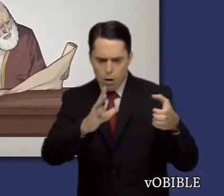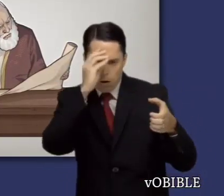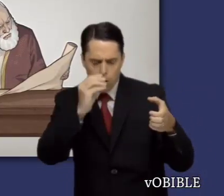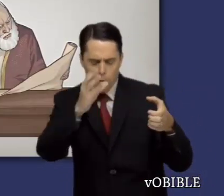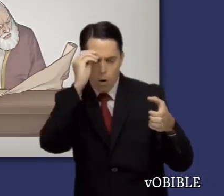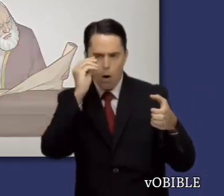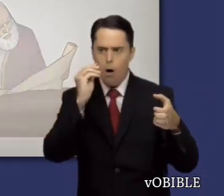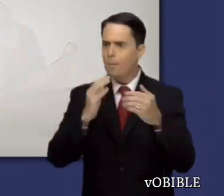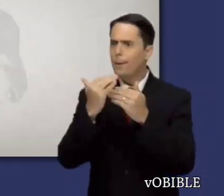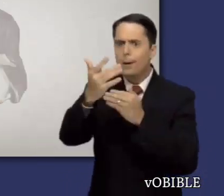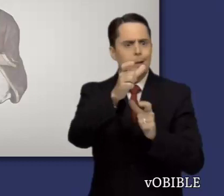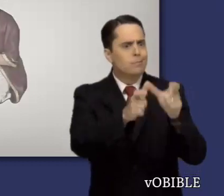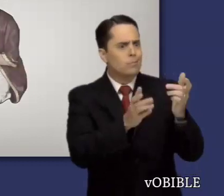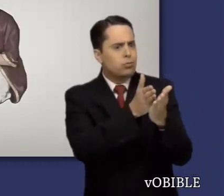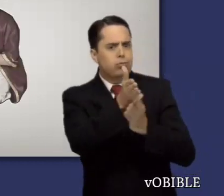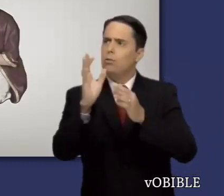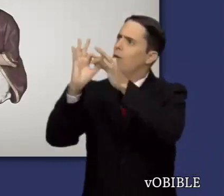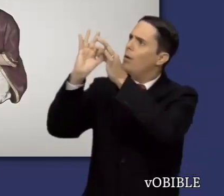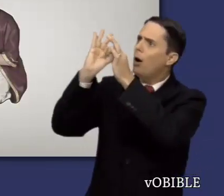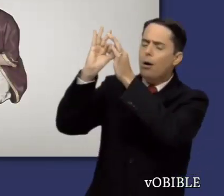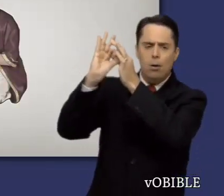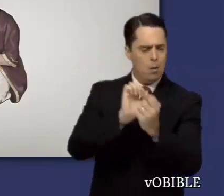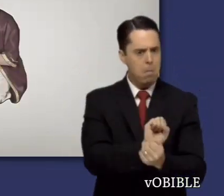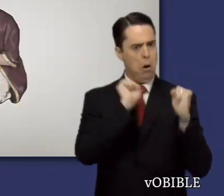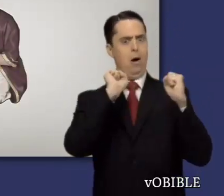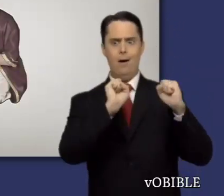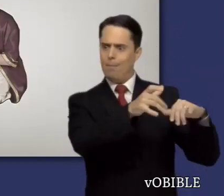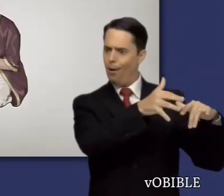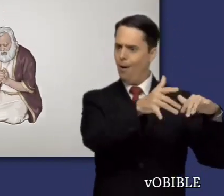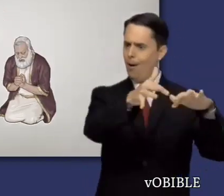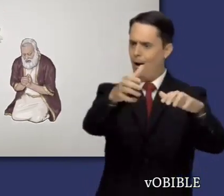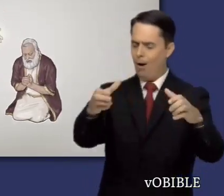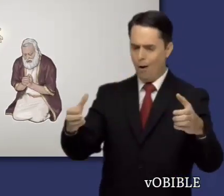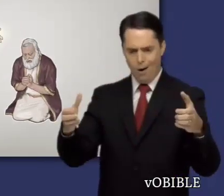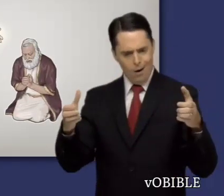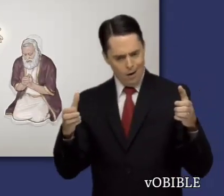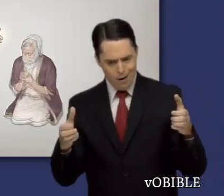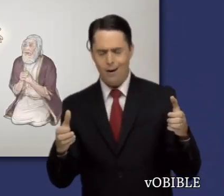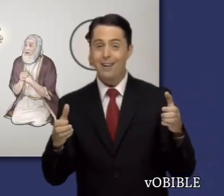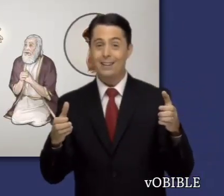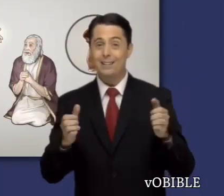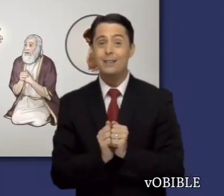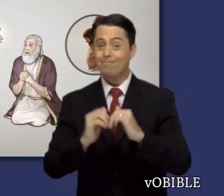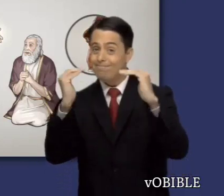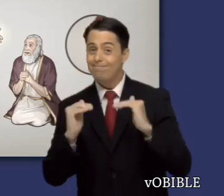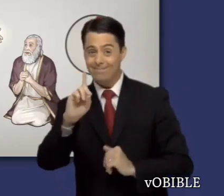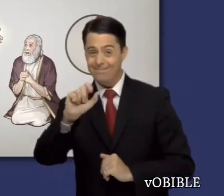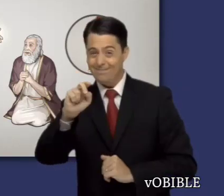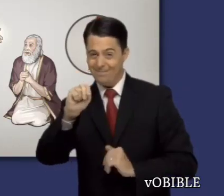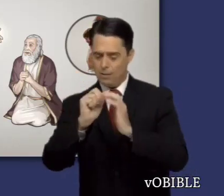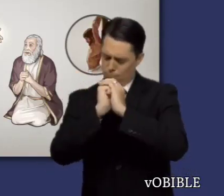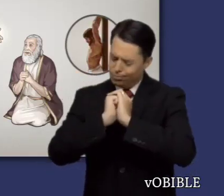inminente. A continuación, leemos que mientras Daniel está orando, se le aparece un ángel que le revela